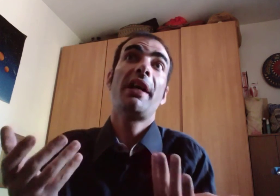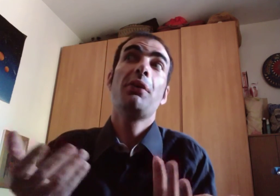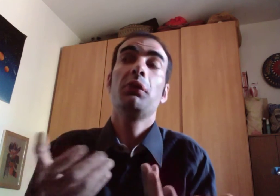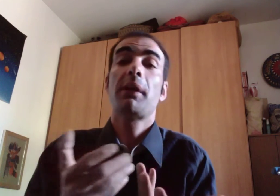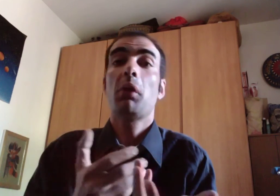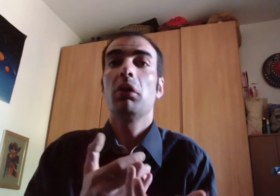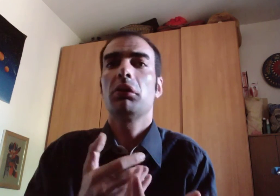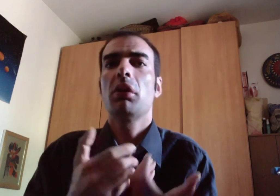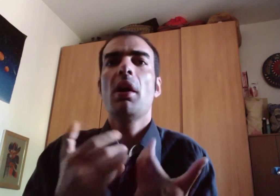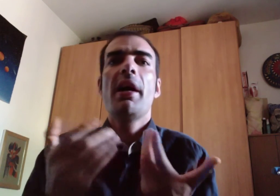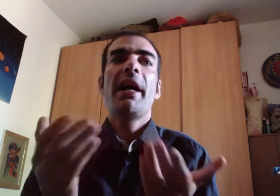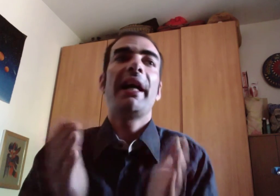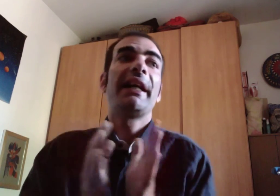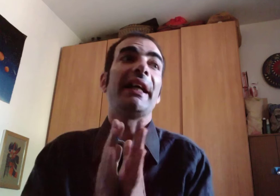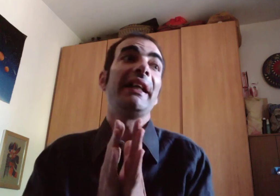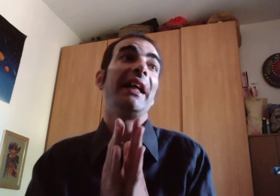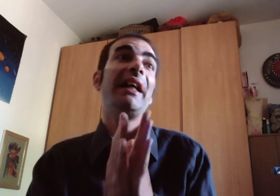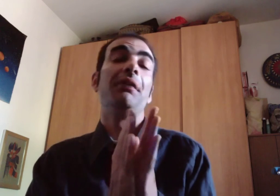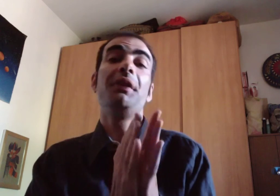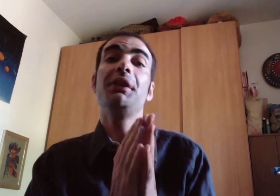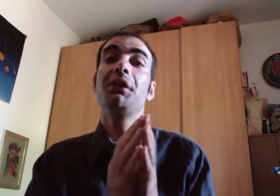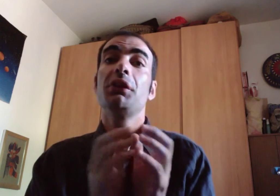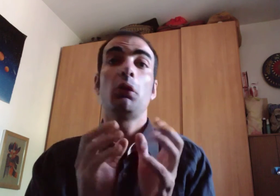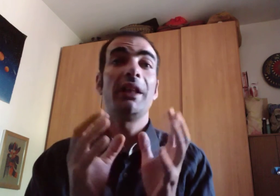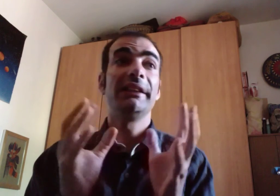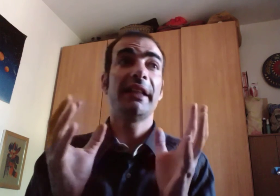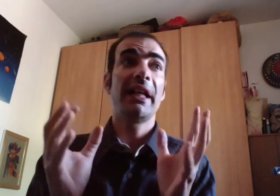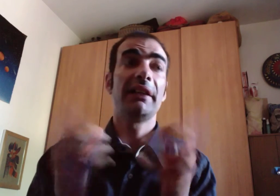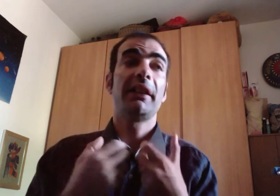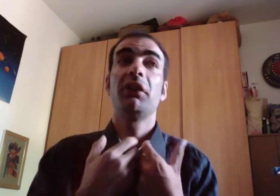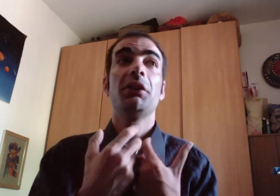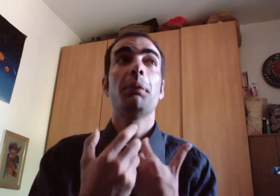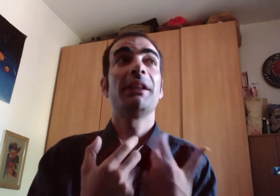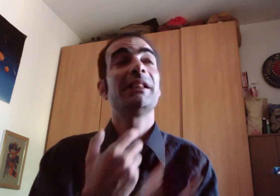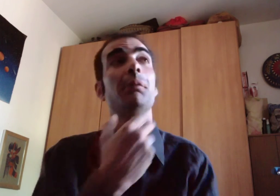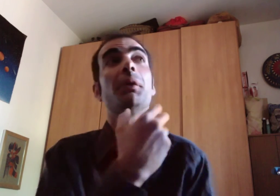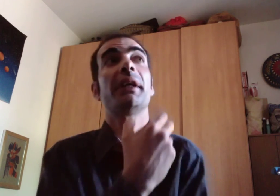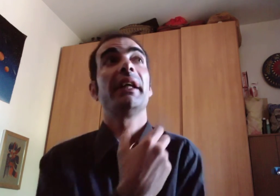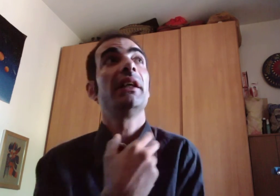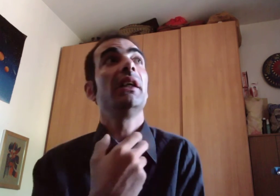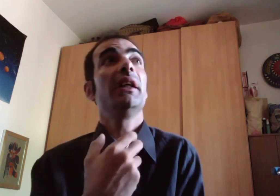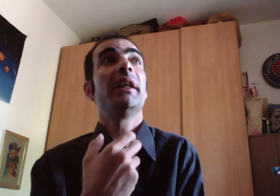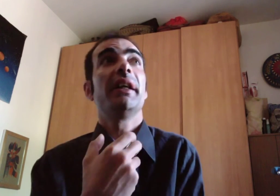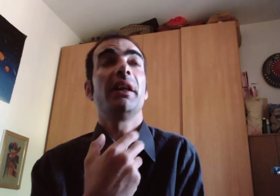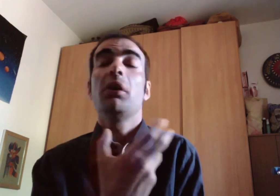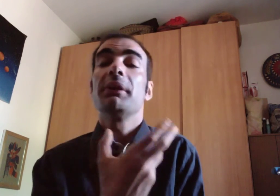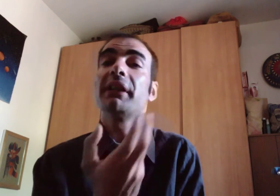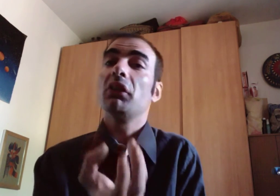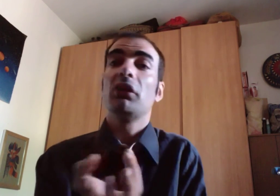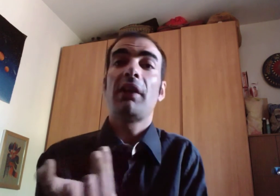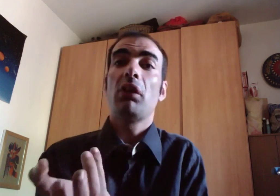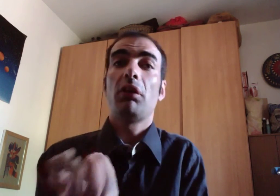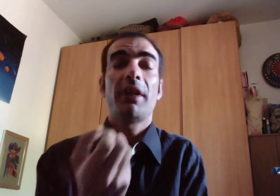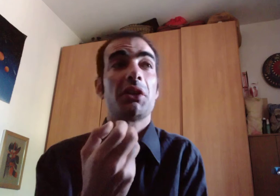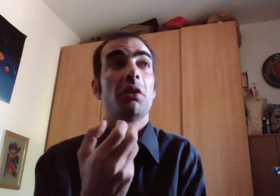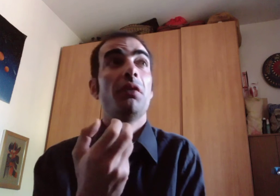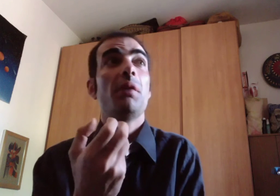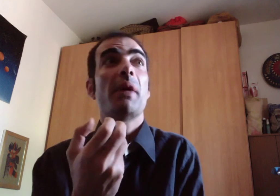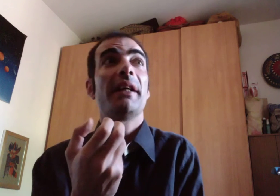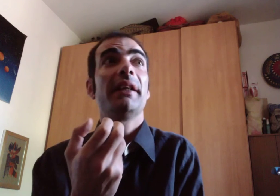aiuta molto a caricare video di qualità alta ecco io per esempio che come secondo lavoro faccio il filmmaker